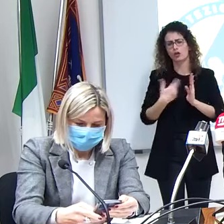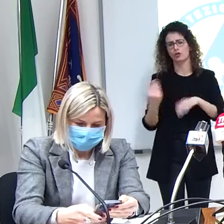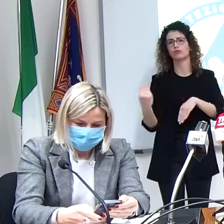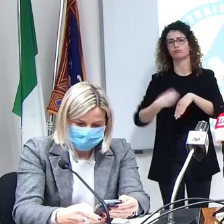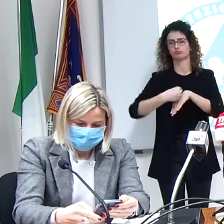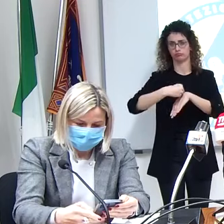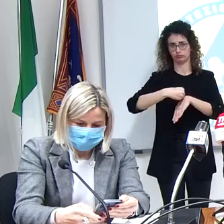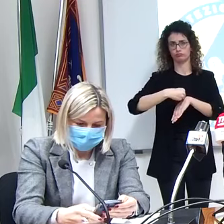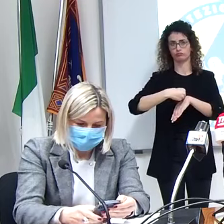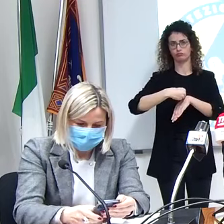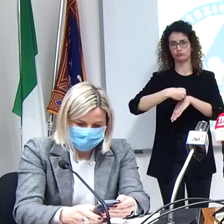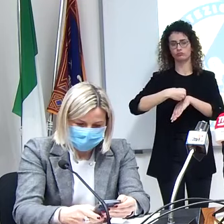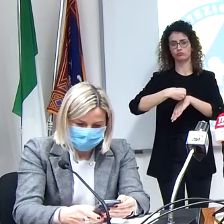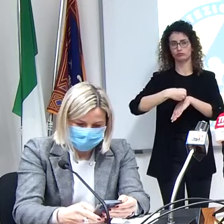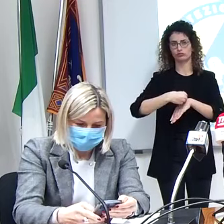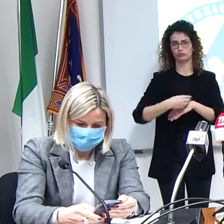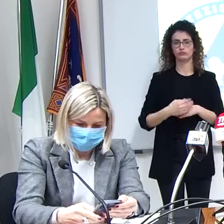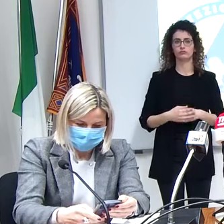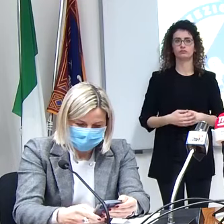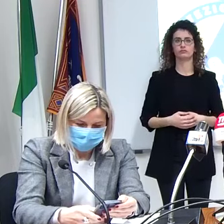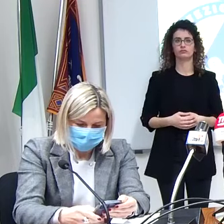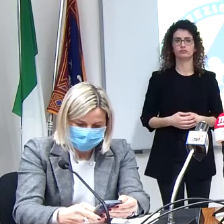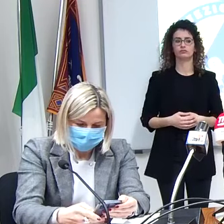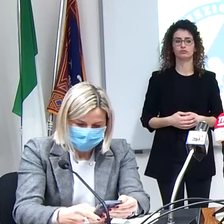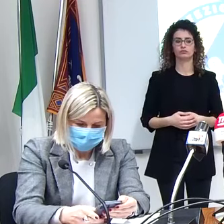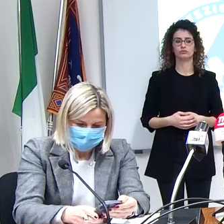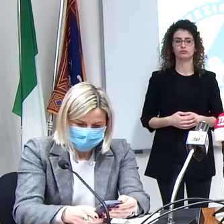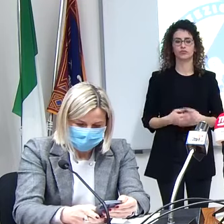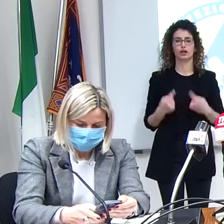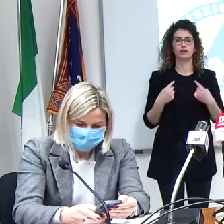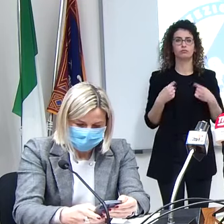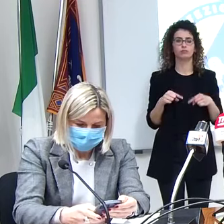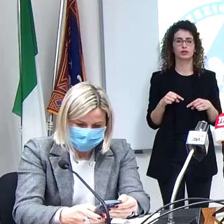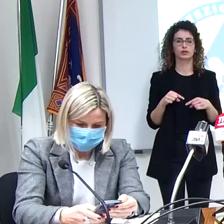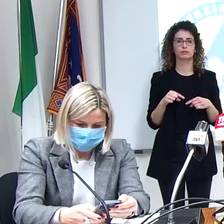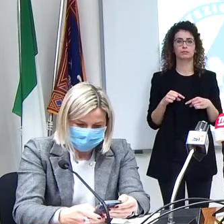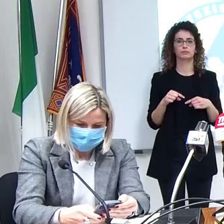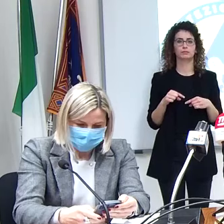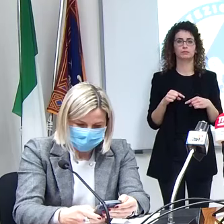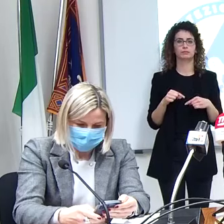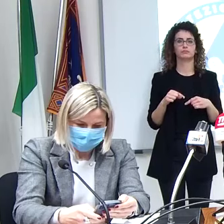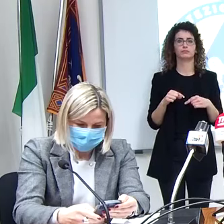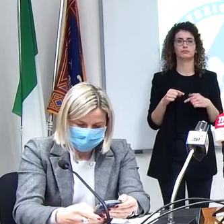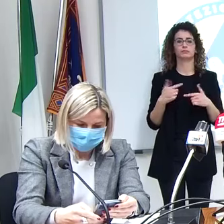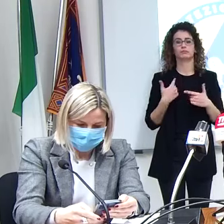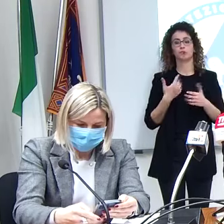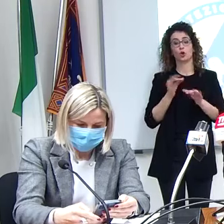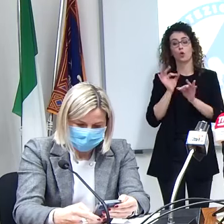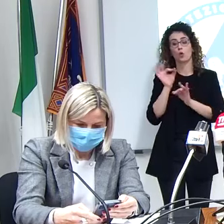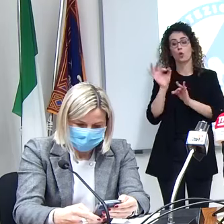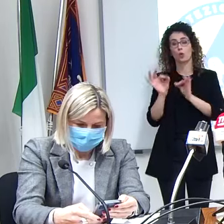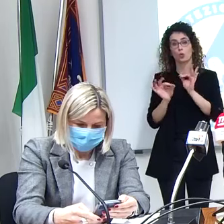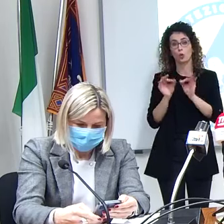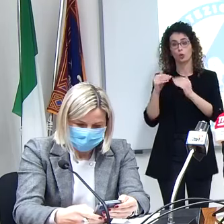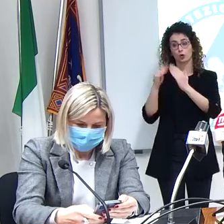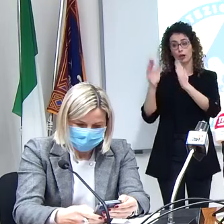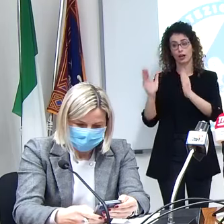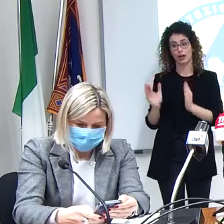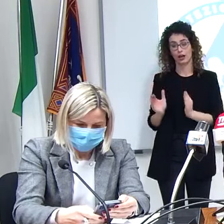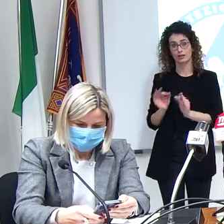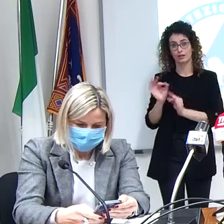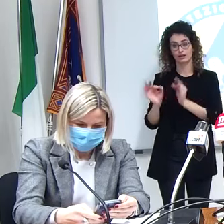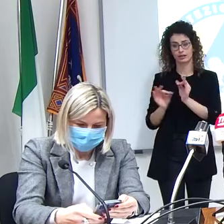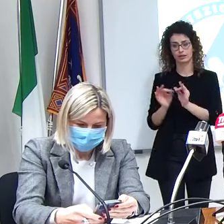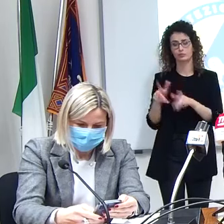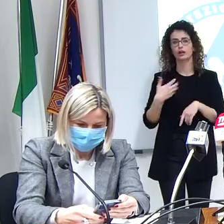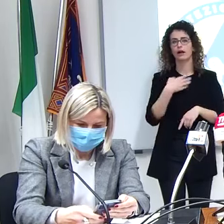il nostro il nostro protocollo questo rispetto alle cure domiciliari come ricordava